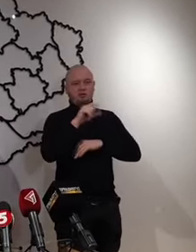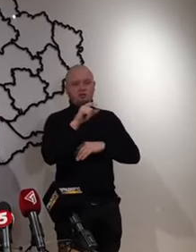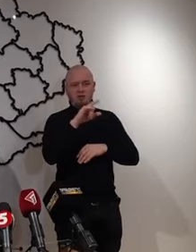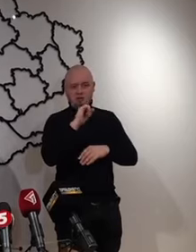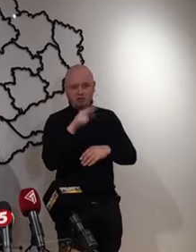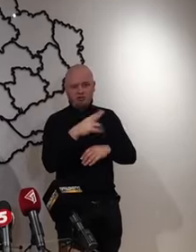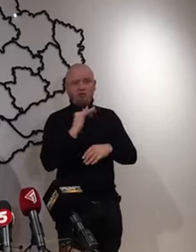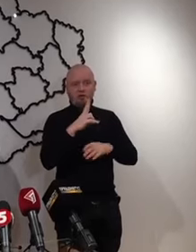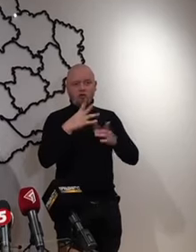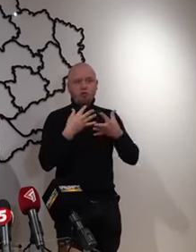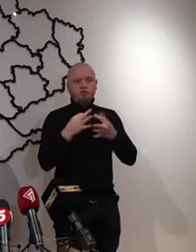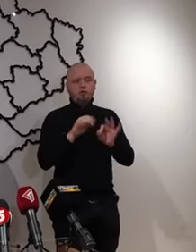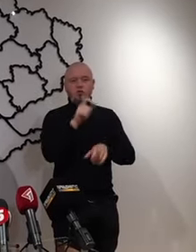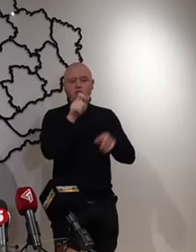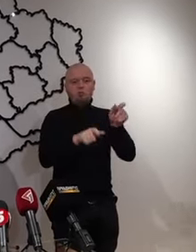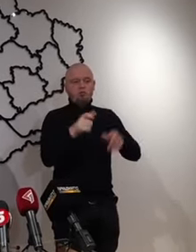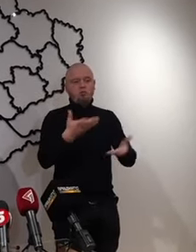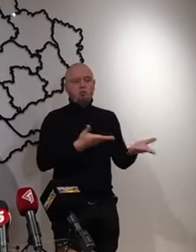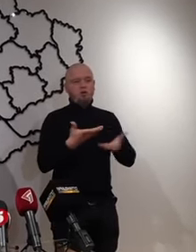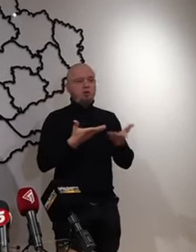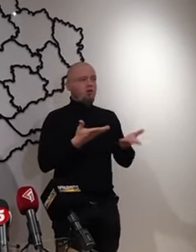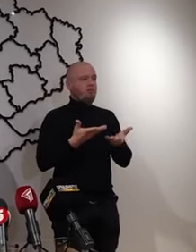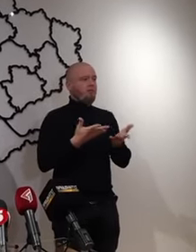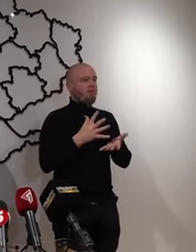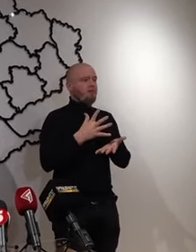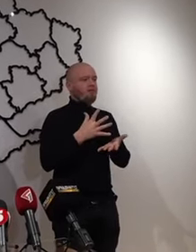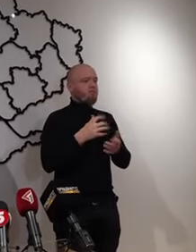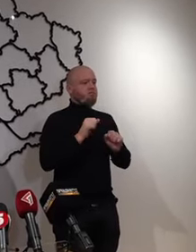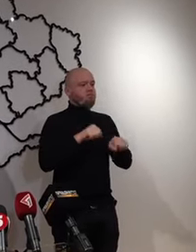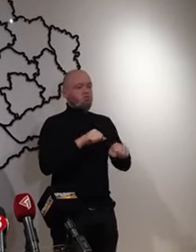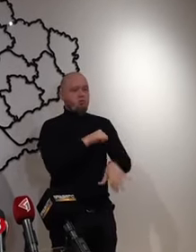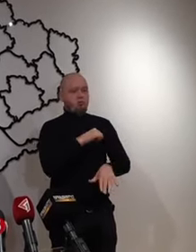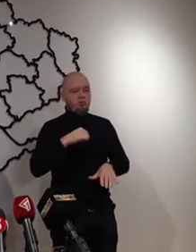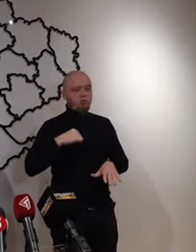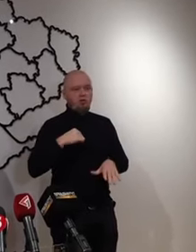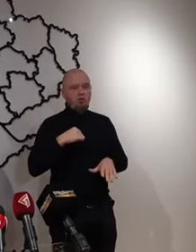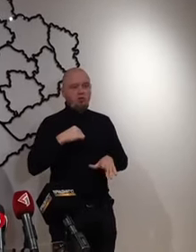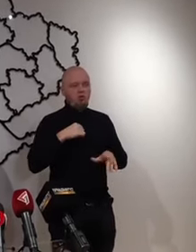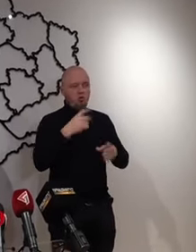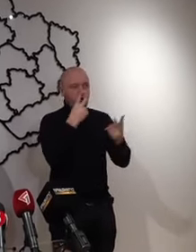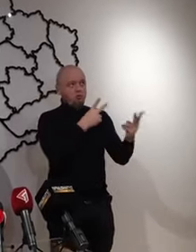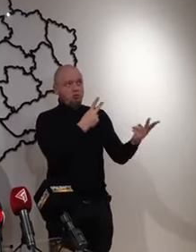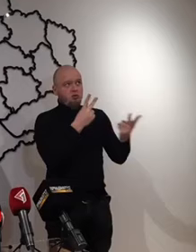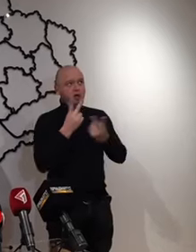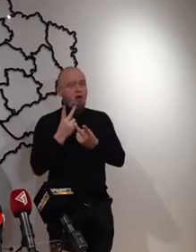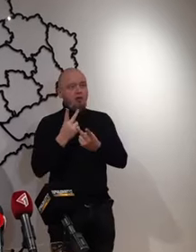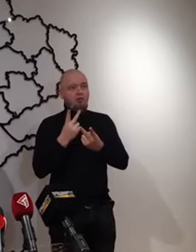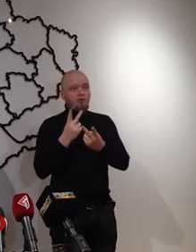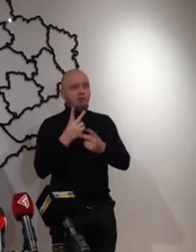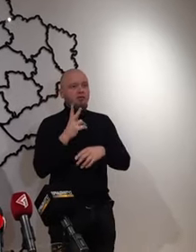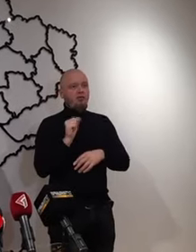людям, які можуть самостійно спостерігати